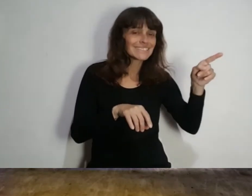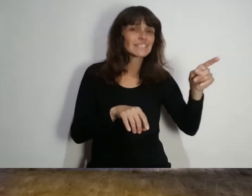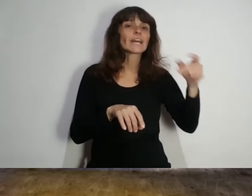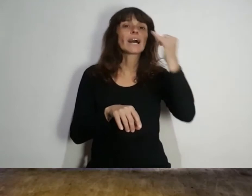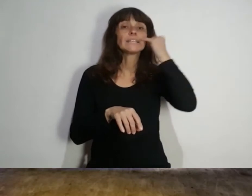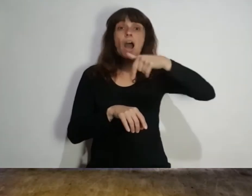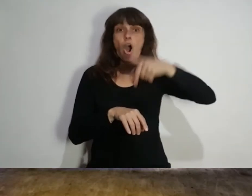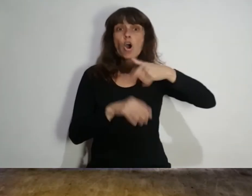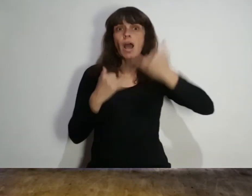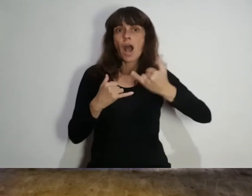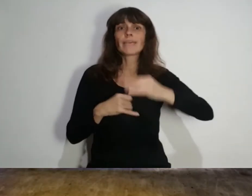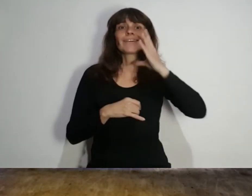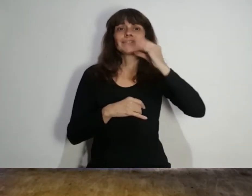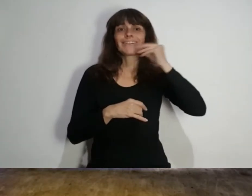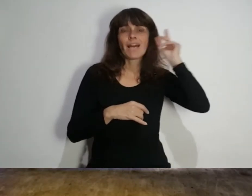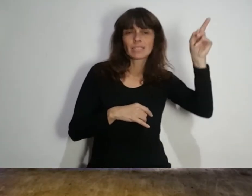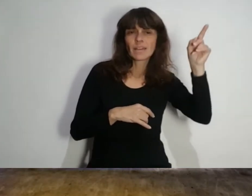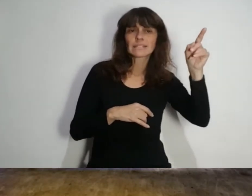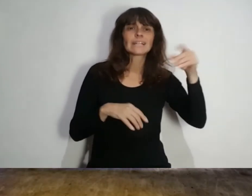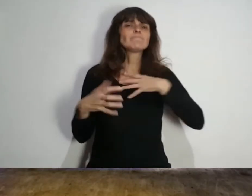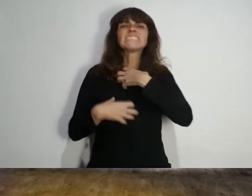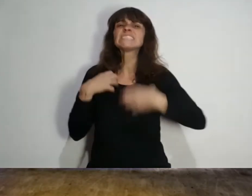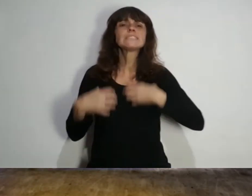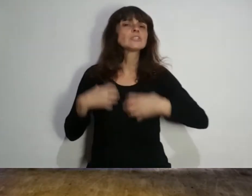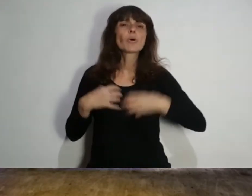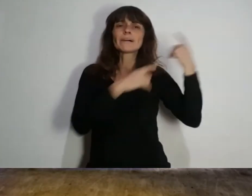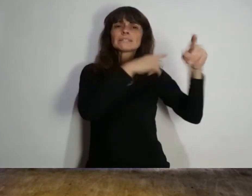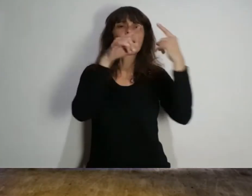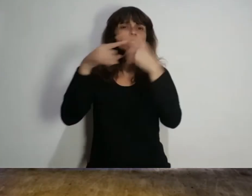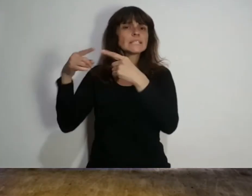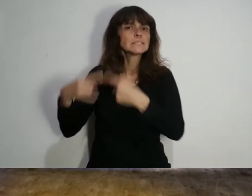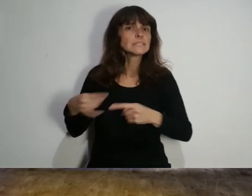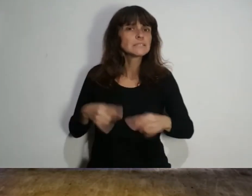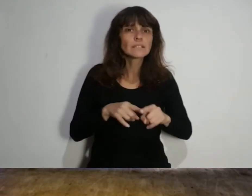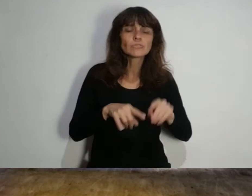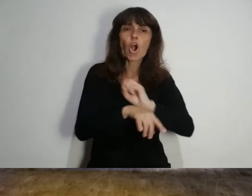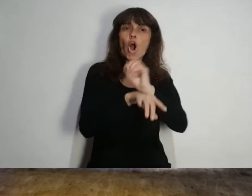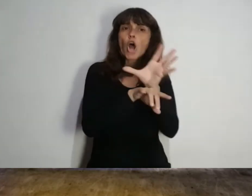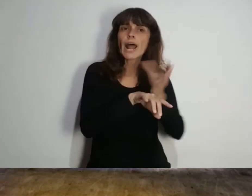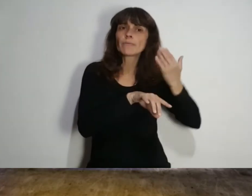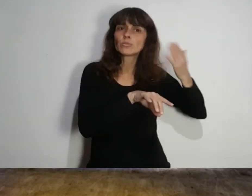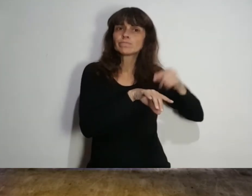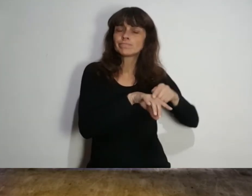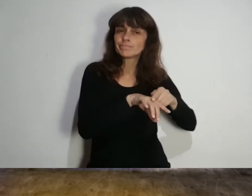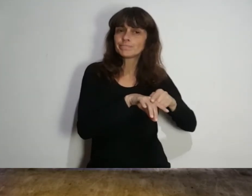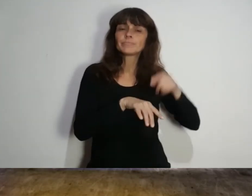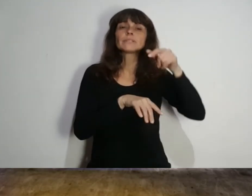y prevalente en el Reino Unido provoca síntomas distintos a las versiones anteriores del virus.